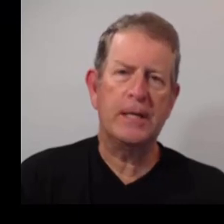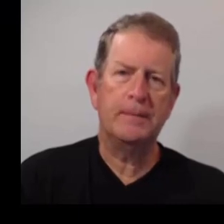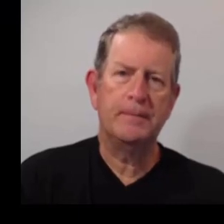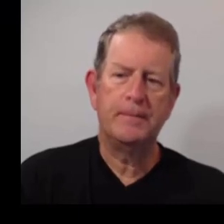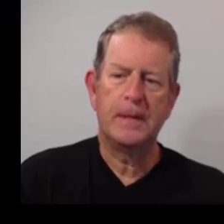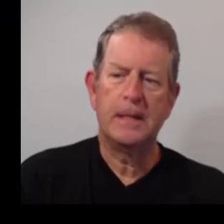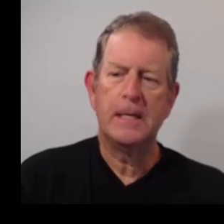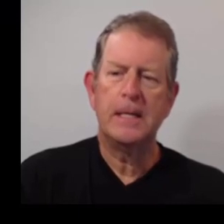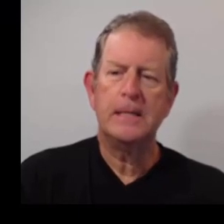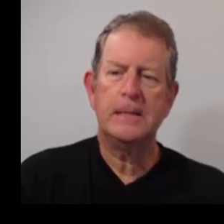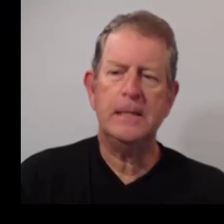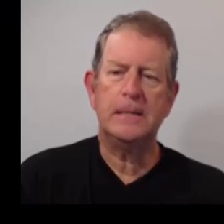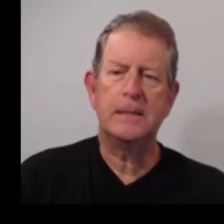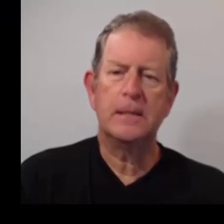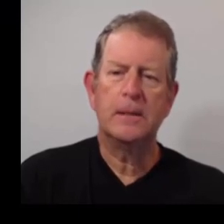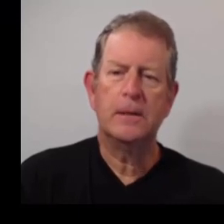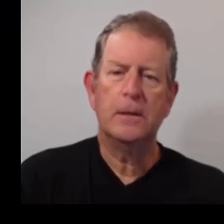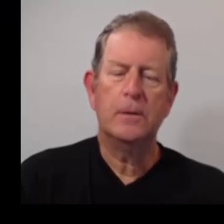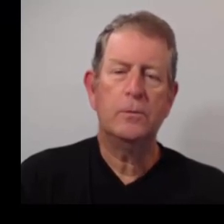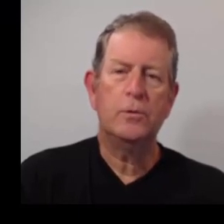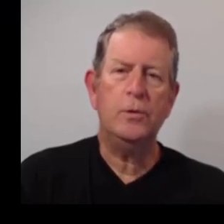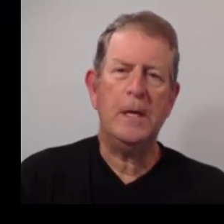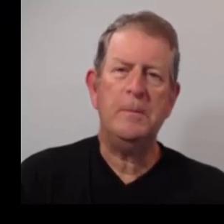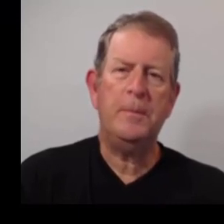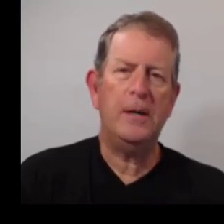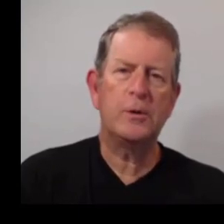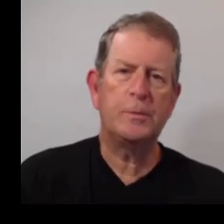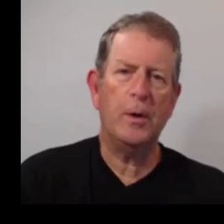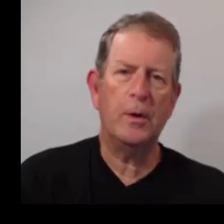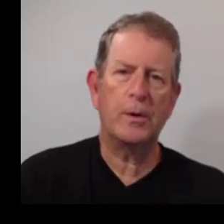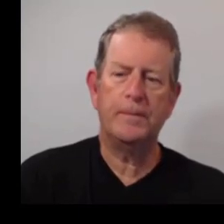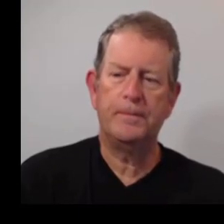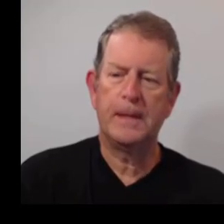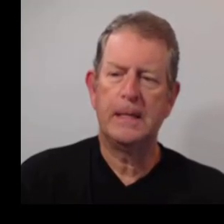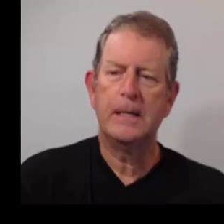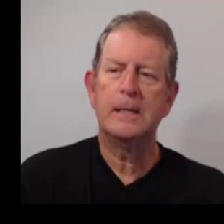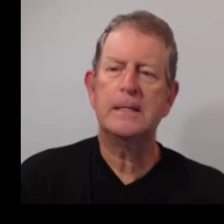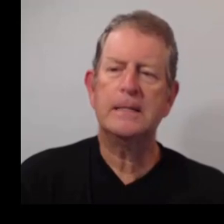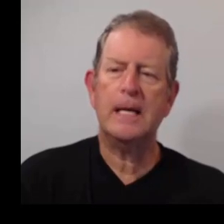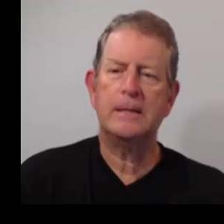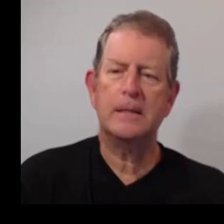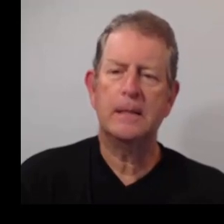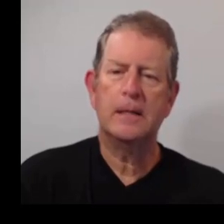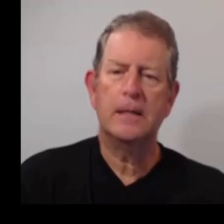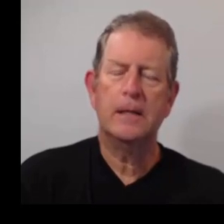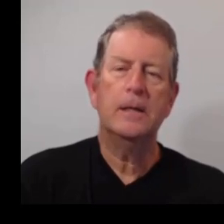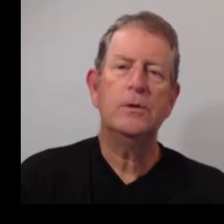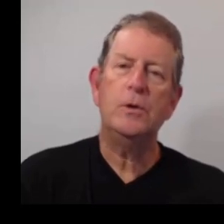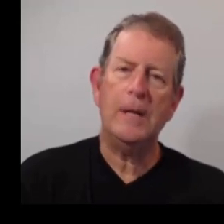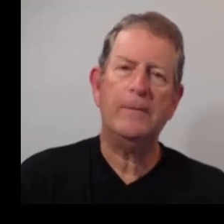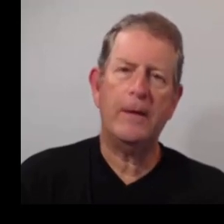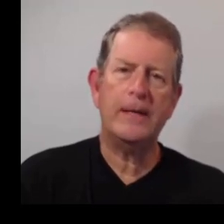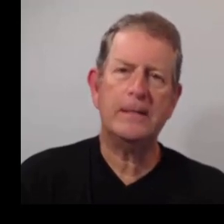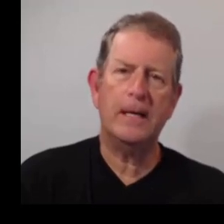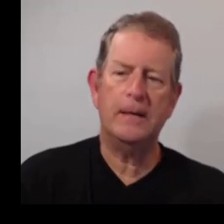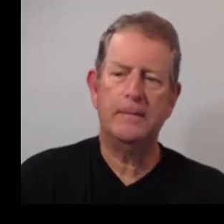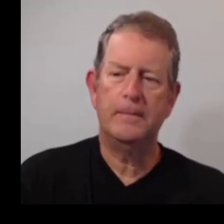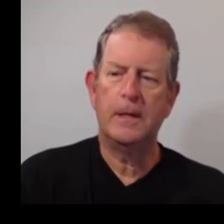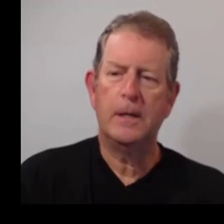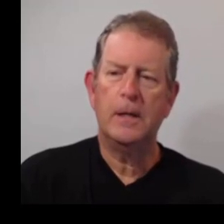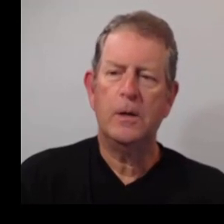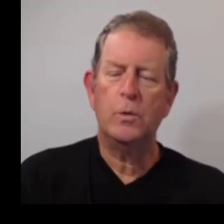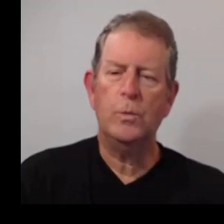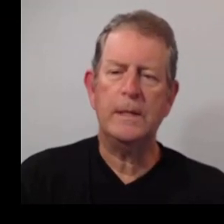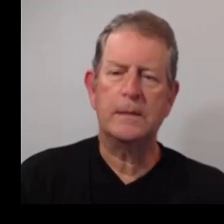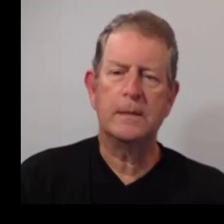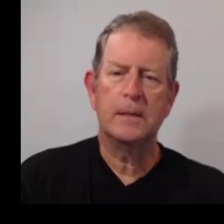pas le déjeuner. 6. Tu n'aimes pas le sport. 7. Tu laves la vaisselle.